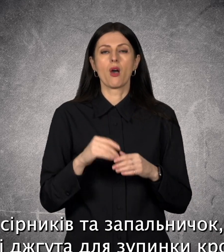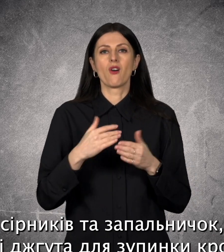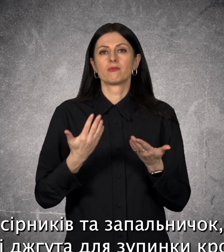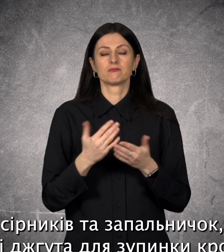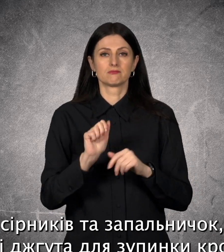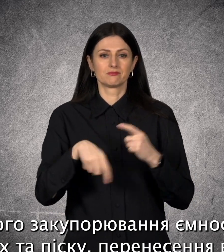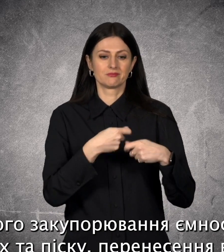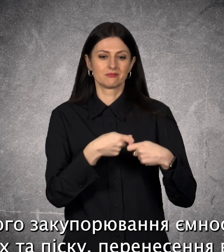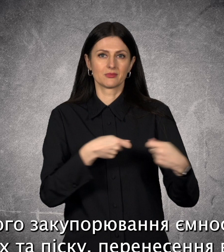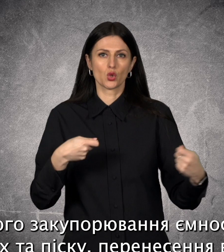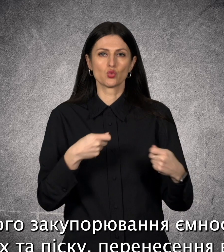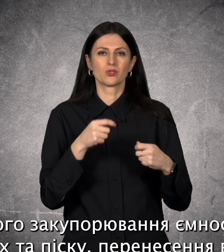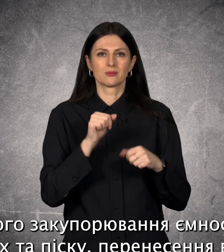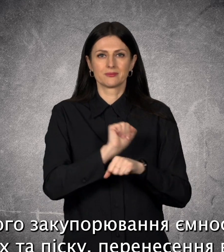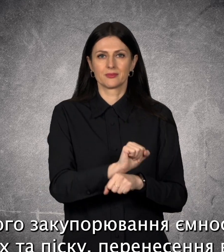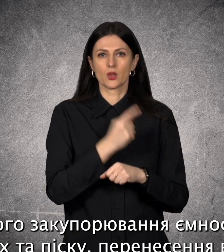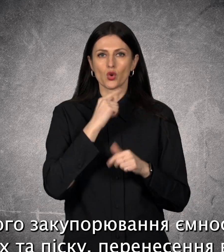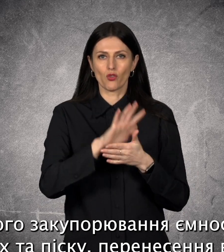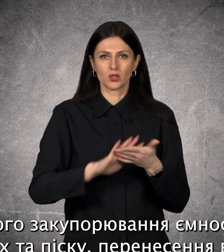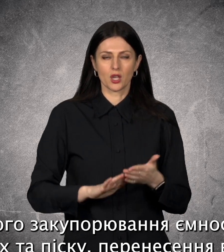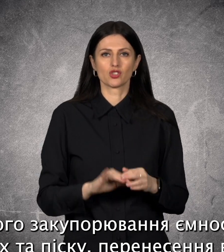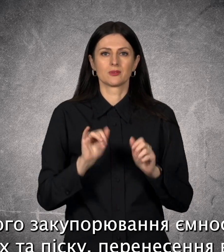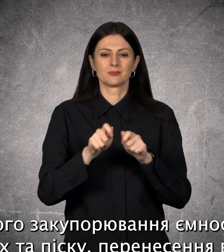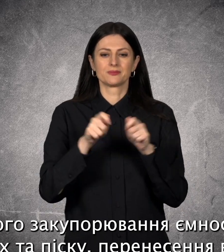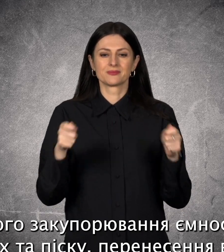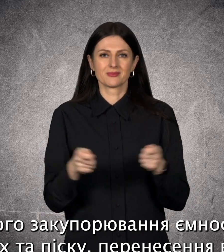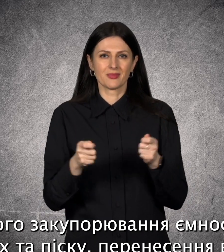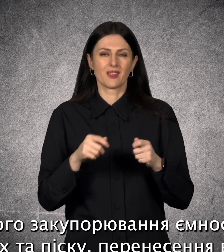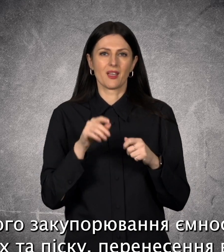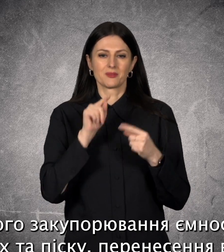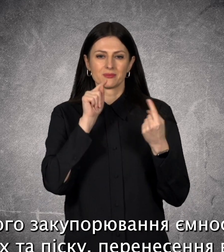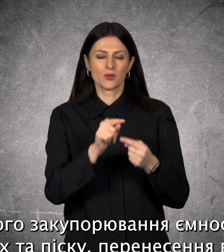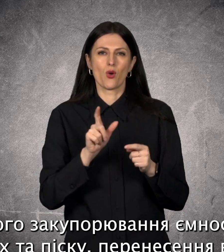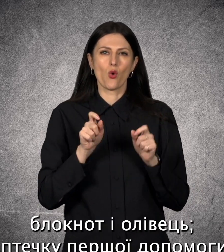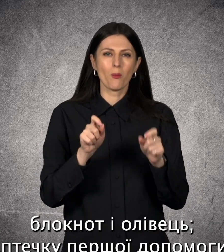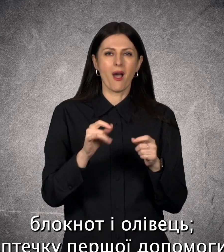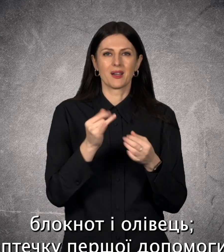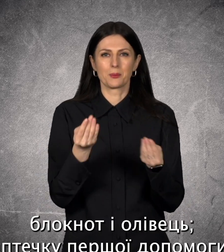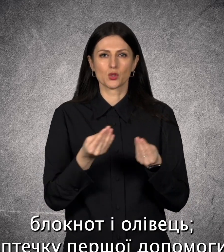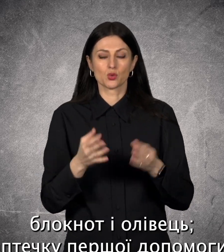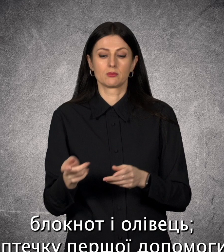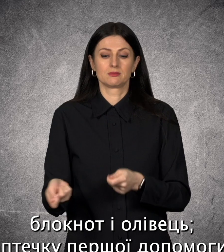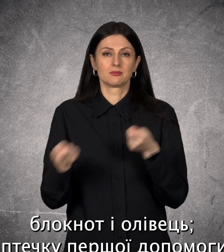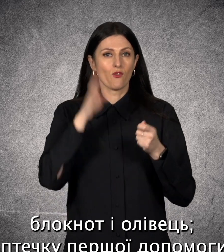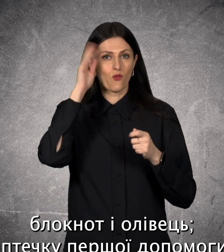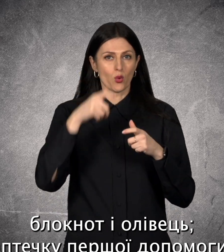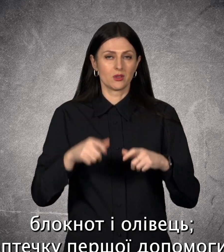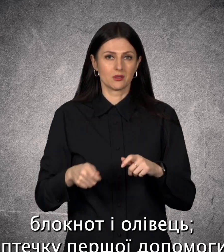кровотечі, надійного закупорювання ємностей від комах та піску, перенесення води. Блокнот і олівець. Аптечку